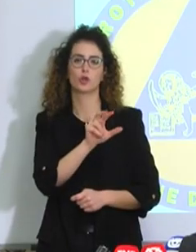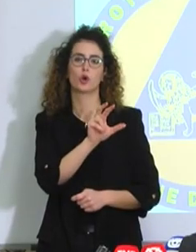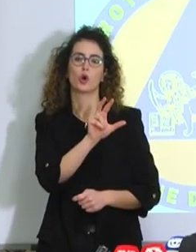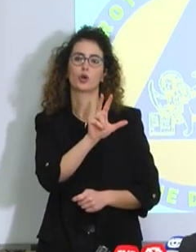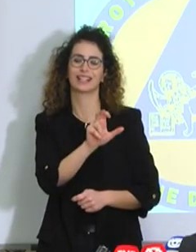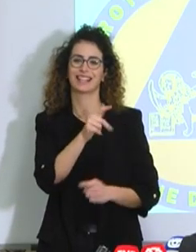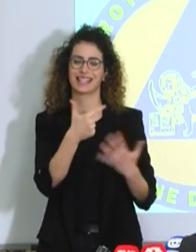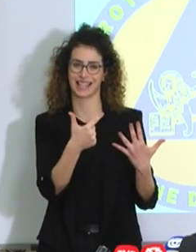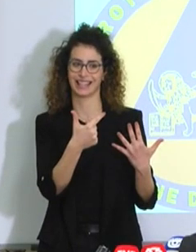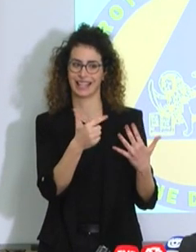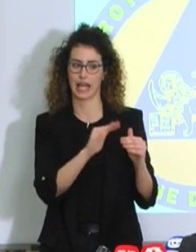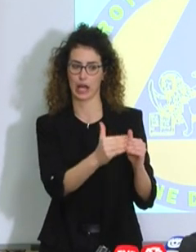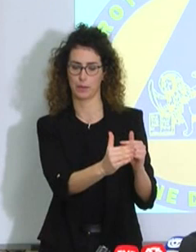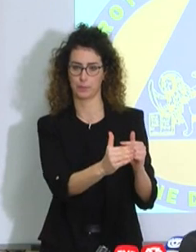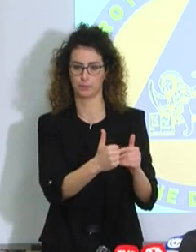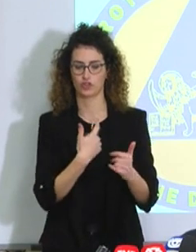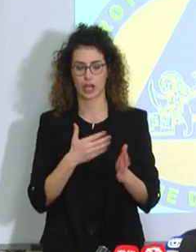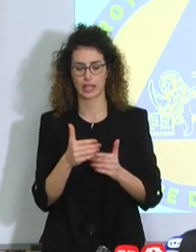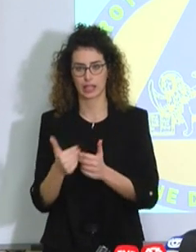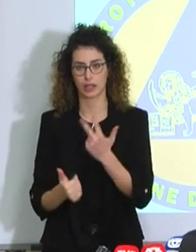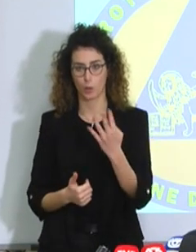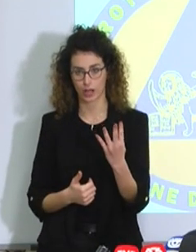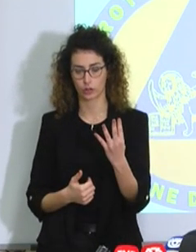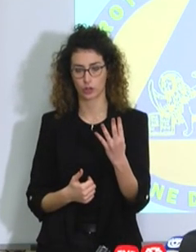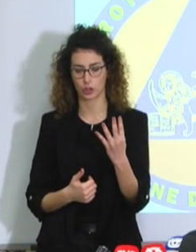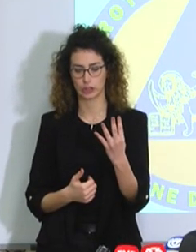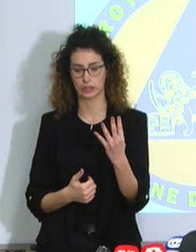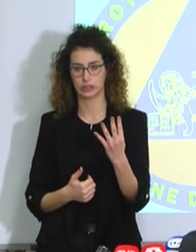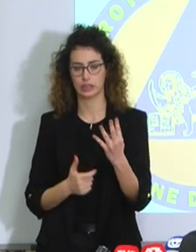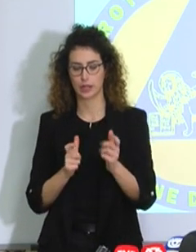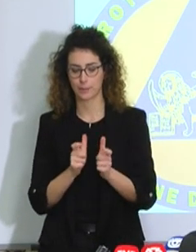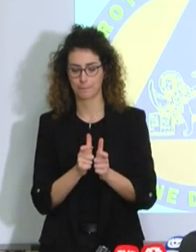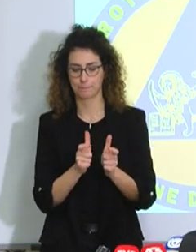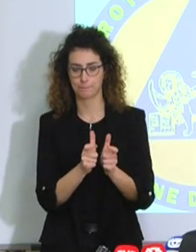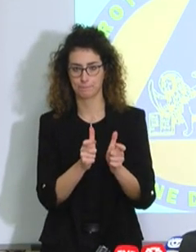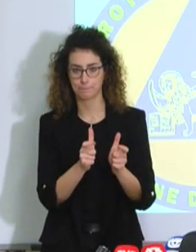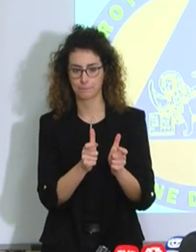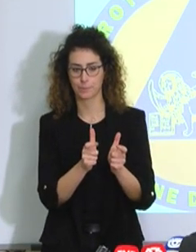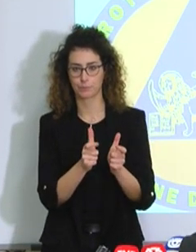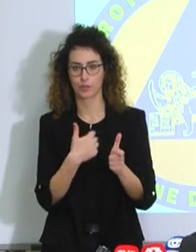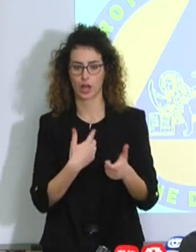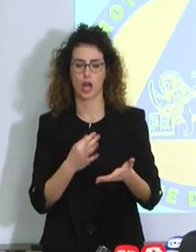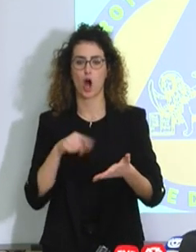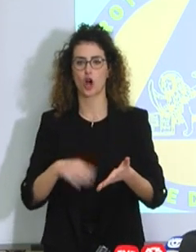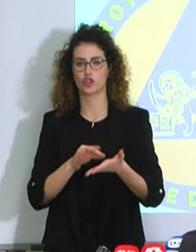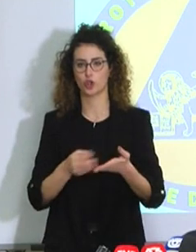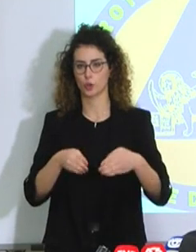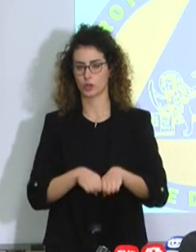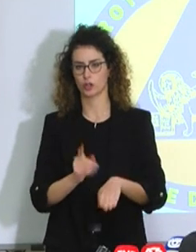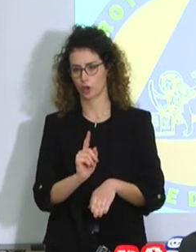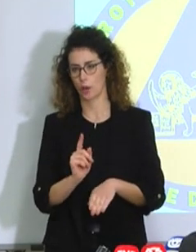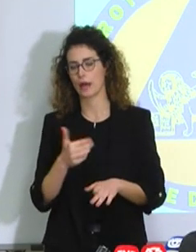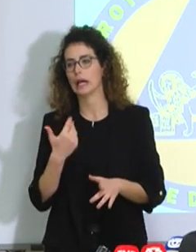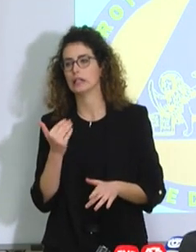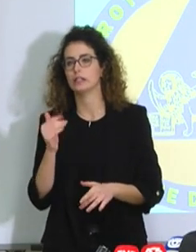Abbiamo altri quattro distretti che con questo incremento è verosimile, non sono chiusi da oggi, non saranno chiusi domani,